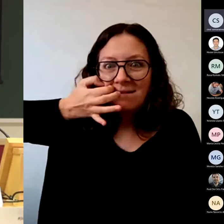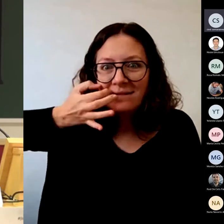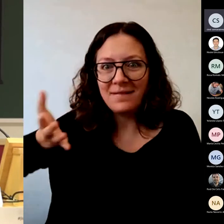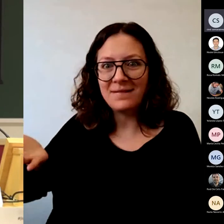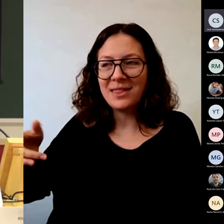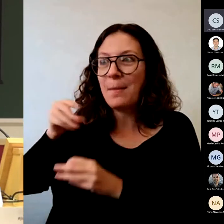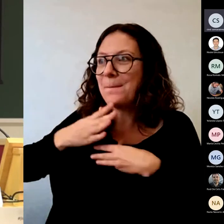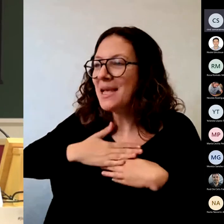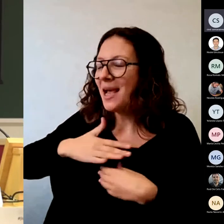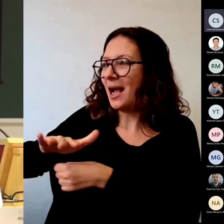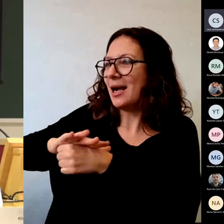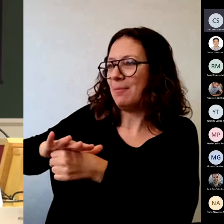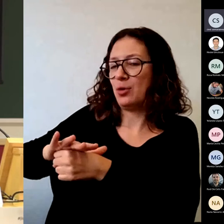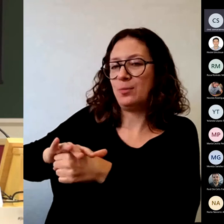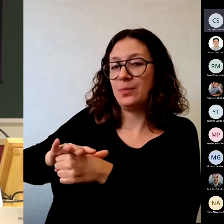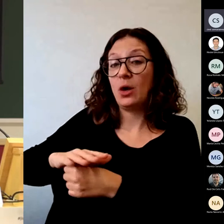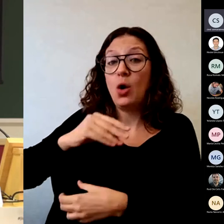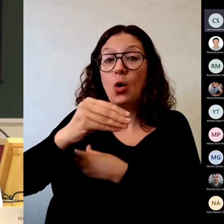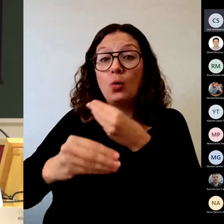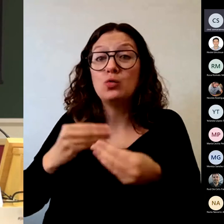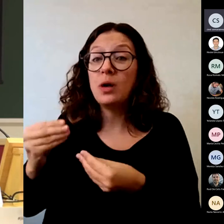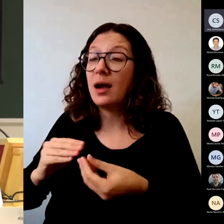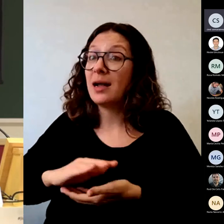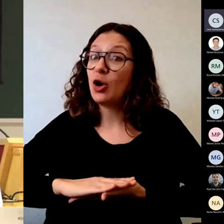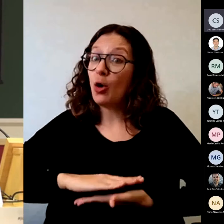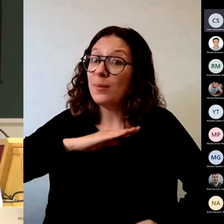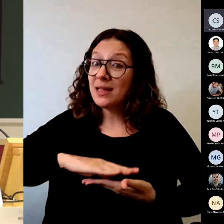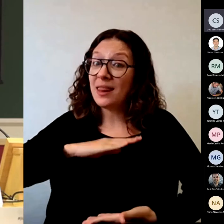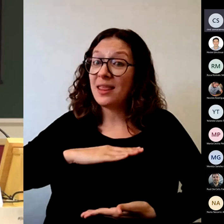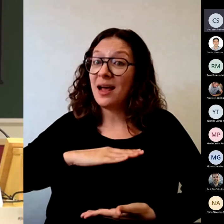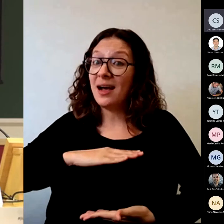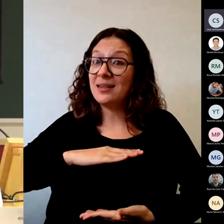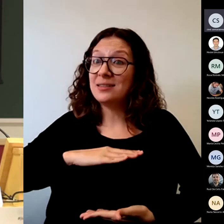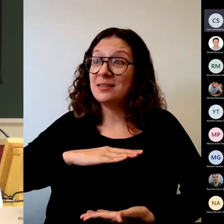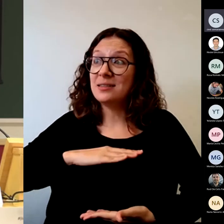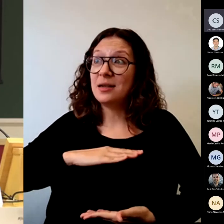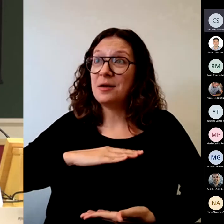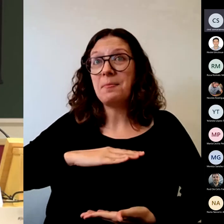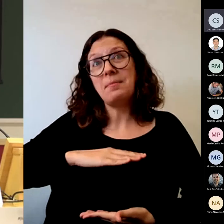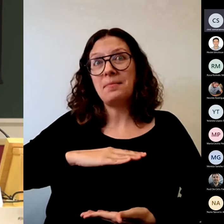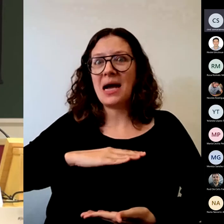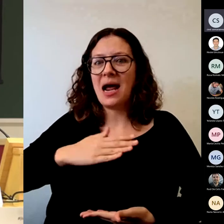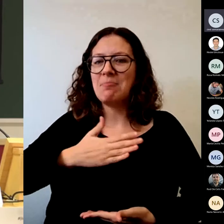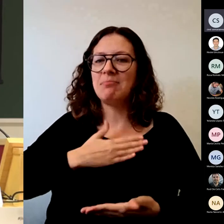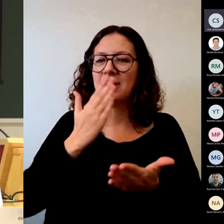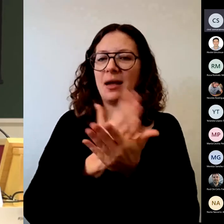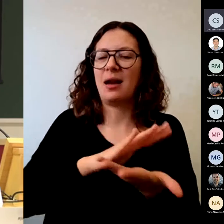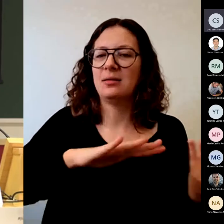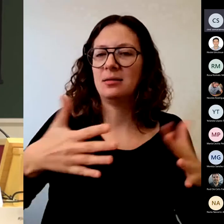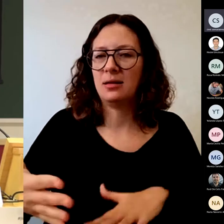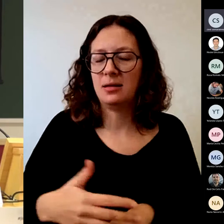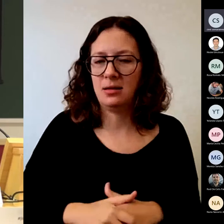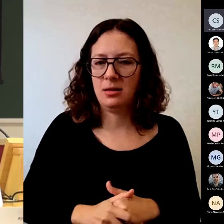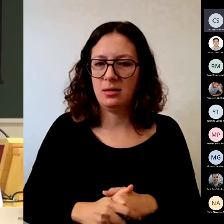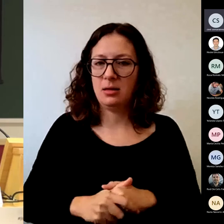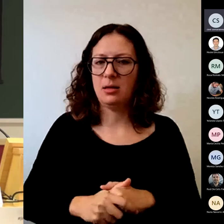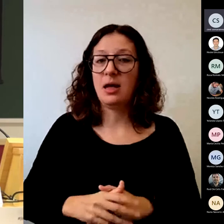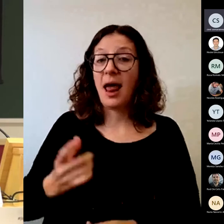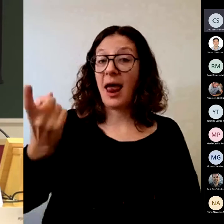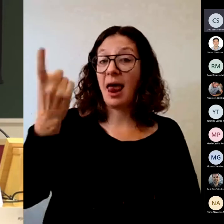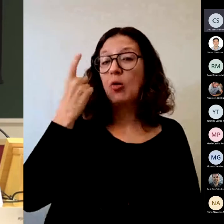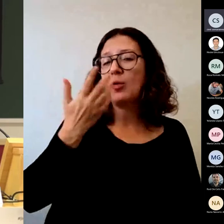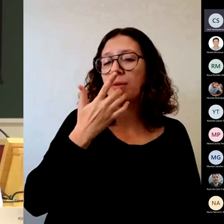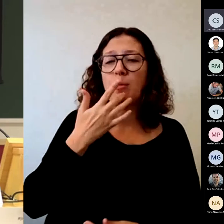para aplicarlas en vuestras clases los alumnos son de pedagogía de magisterio y